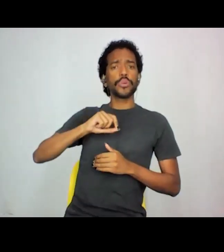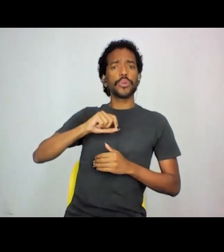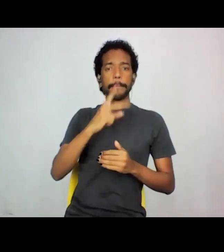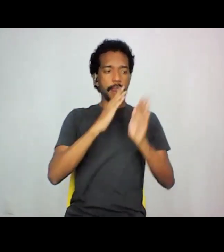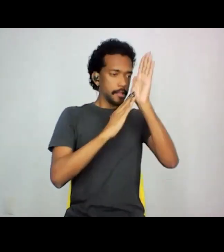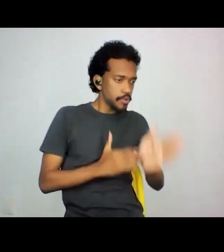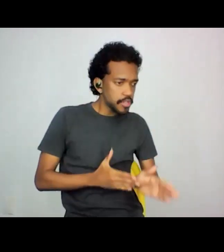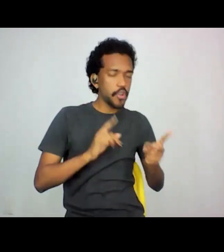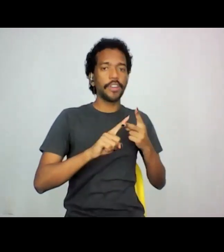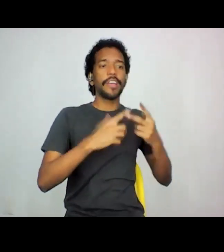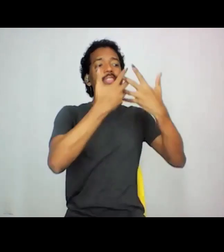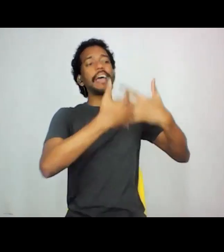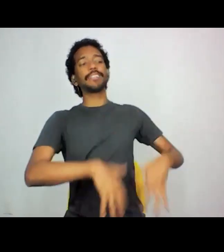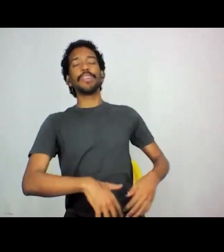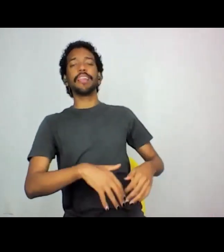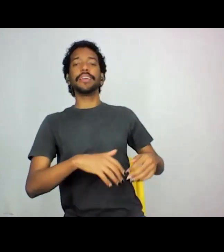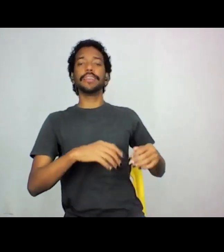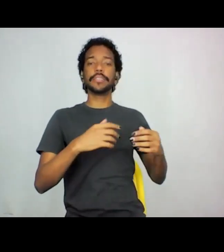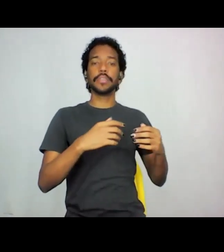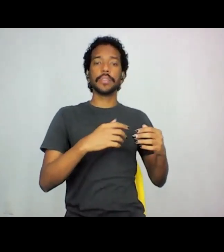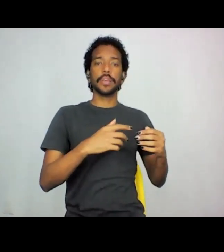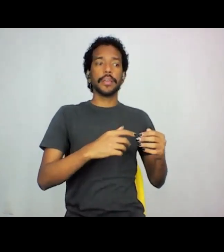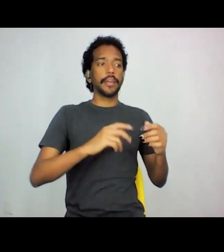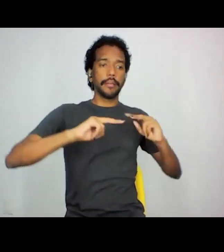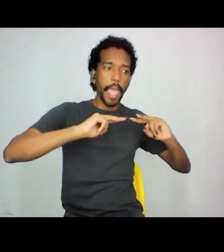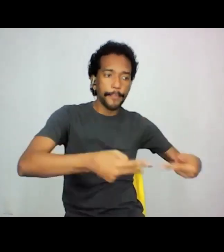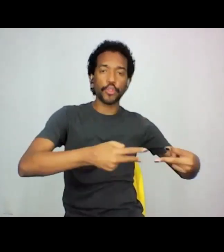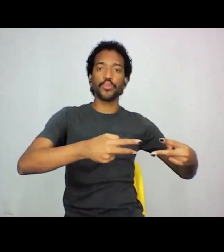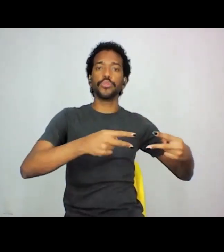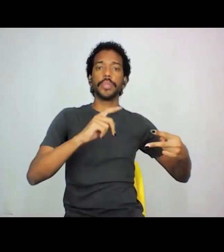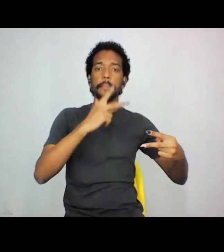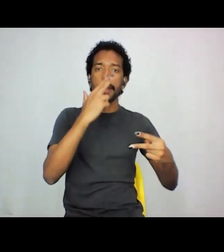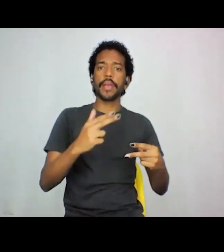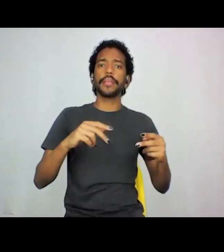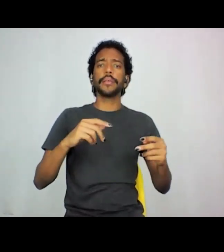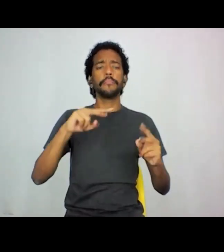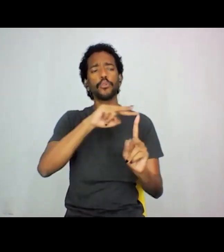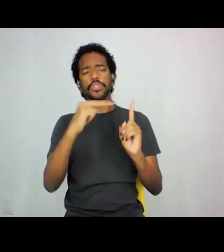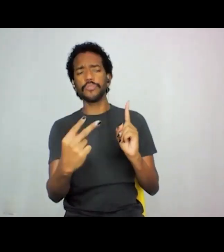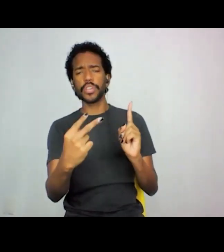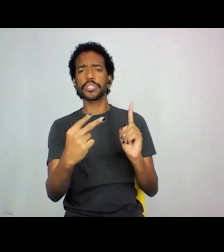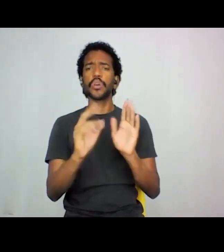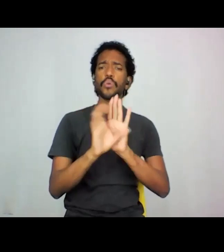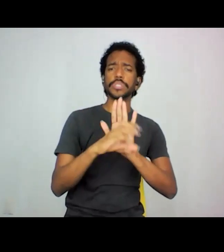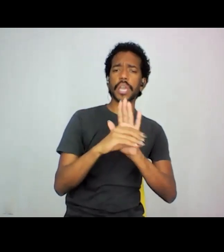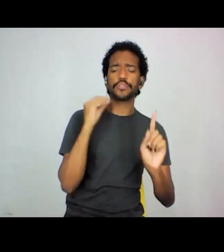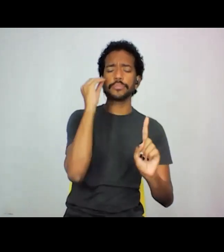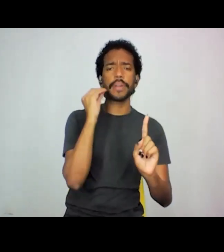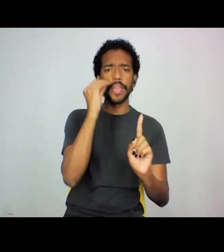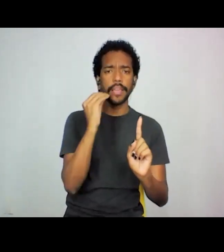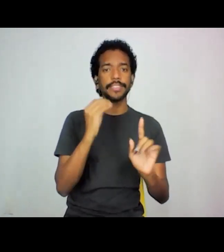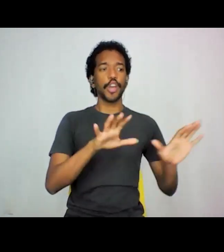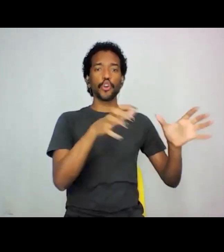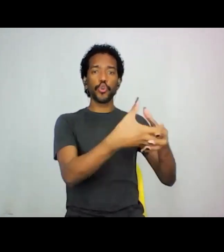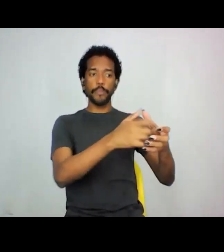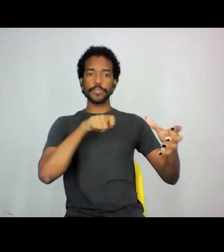e perpetuam pontos de vista, conceitos e experiências que associam as histórias de grupos